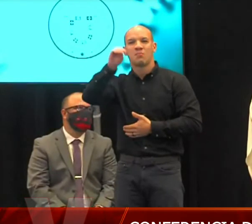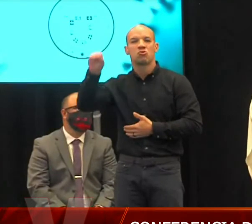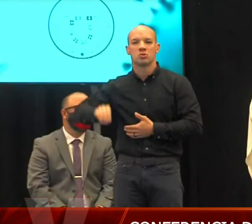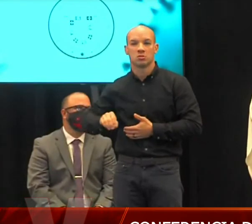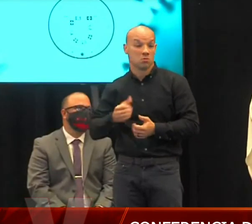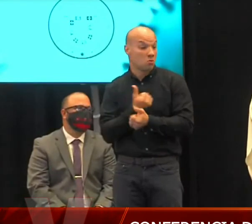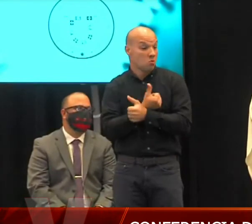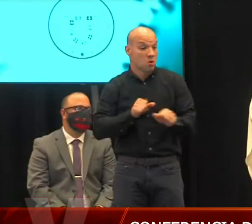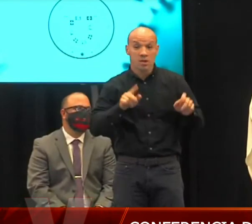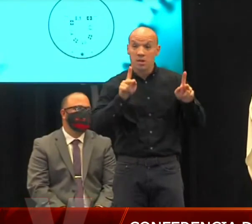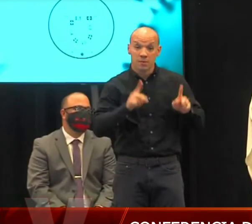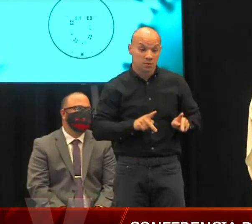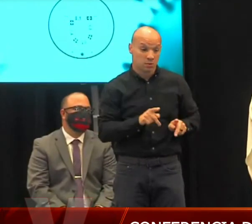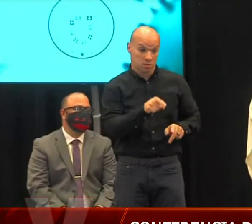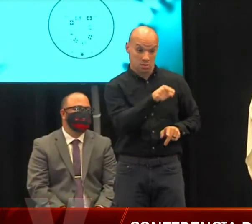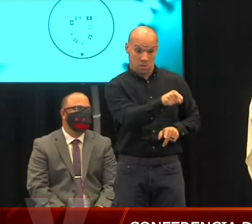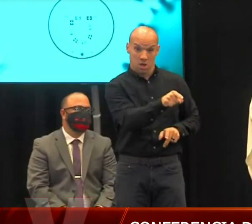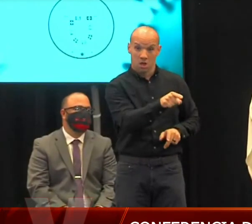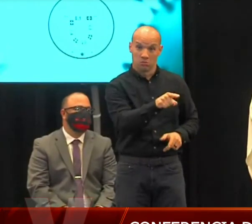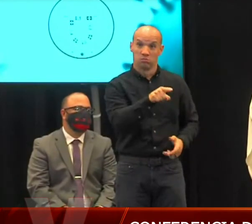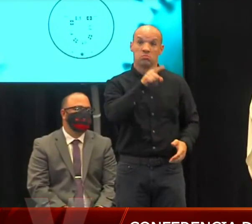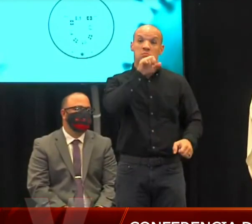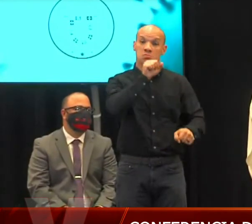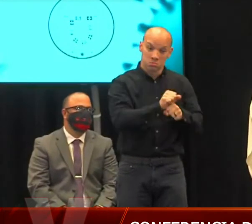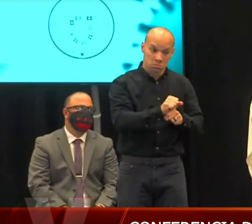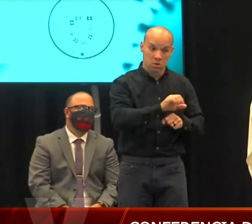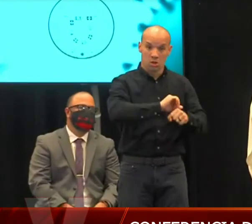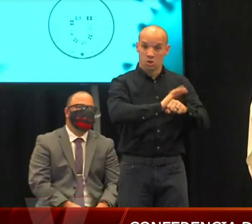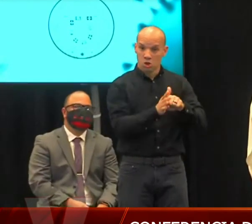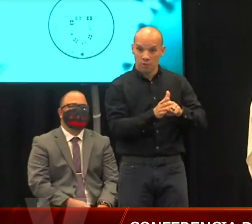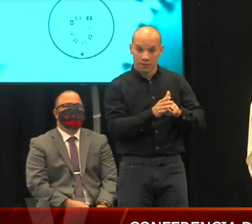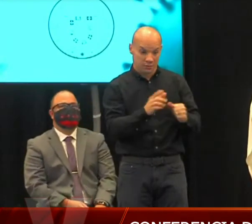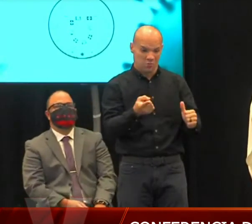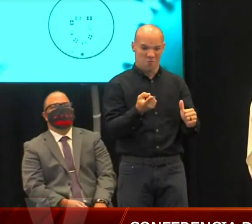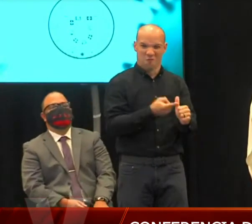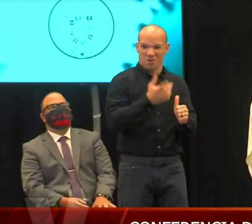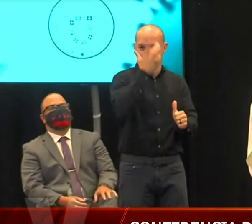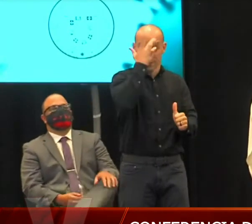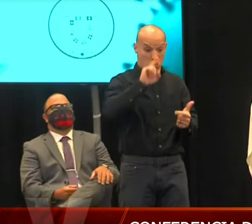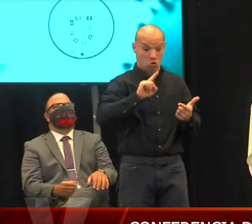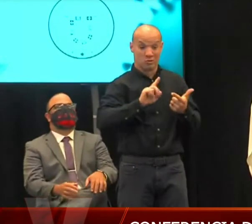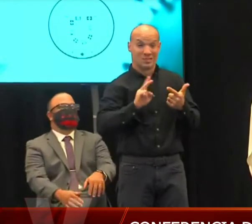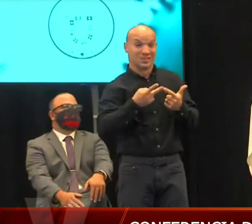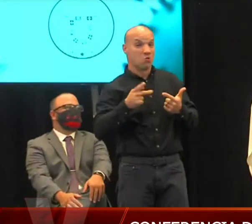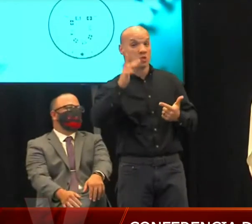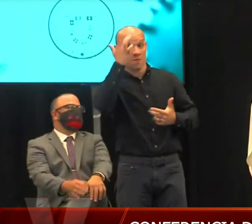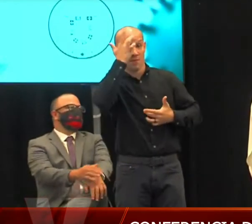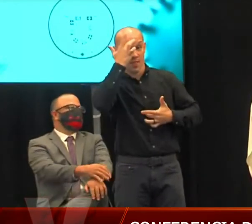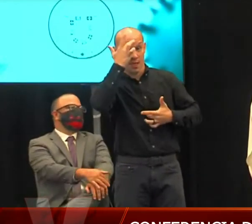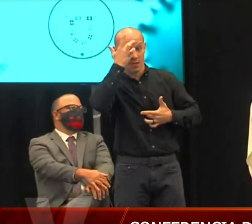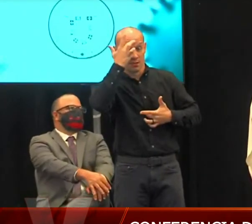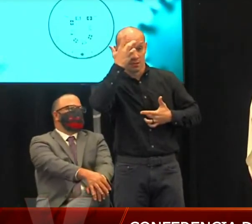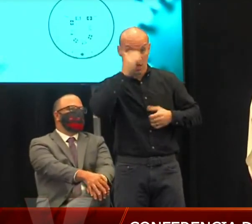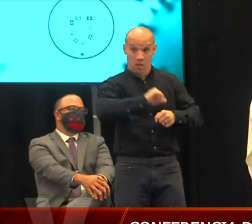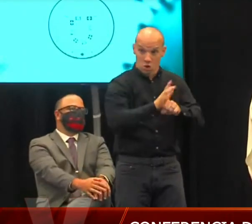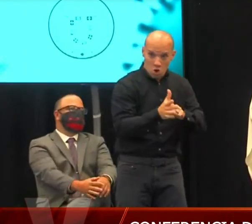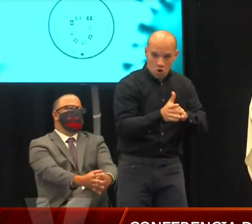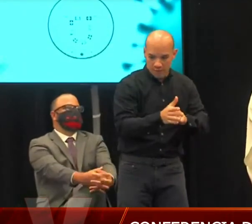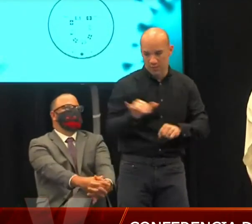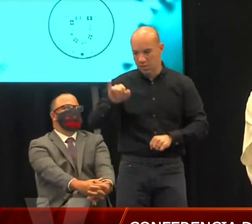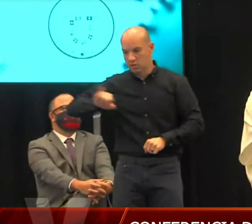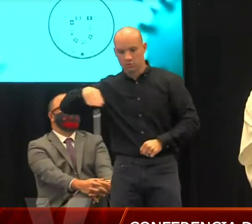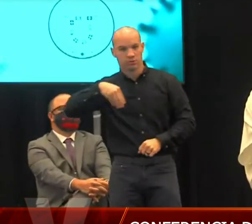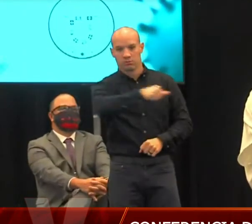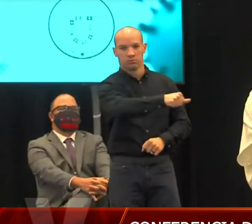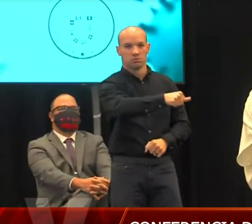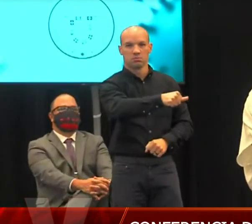paciente que tenga un diagnóstico de COVID primario o secundario así que los hospitales recibieron 150 también el plan médico